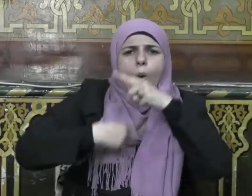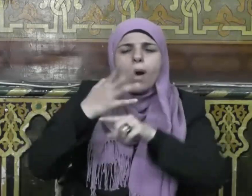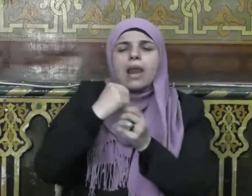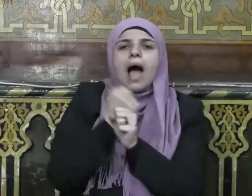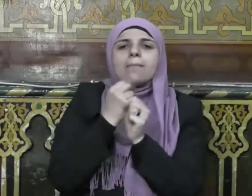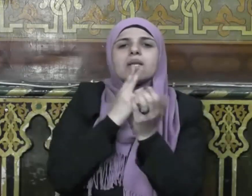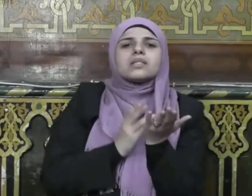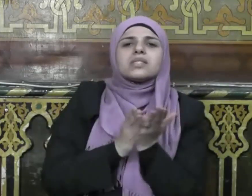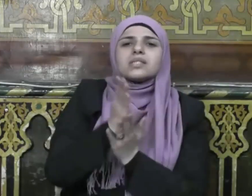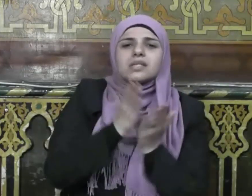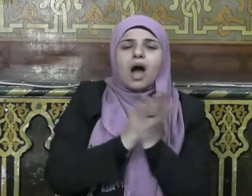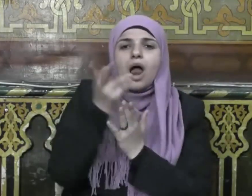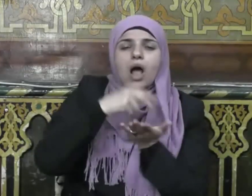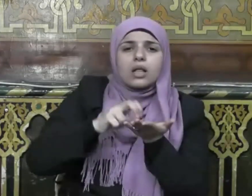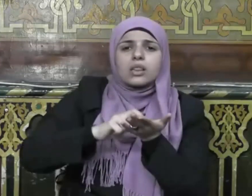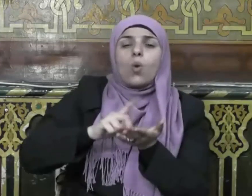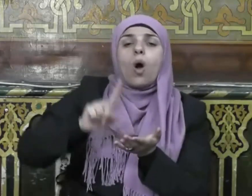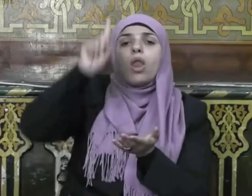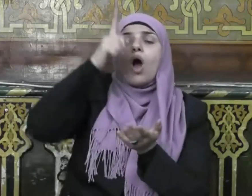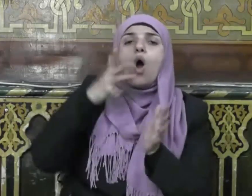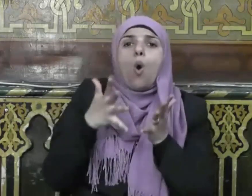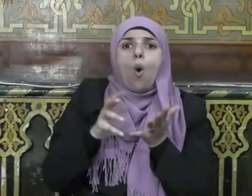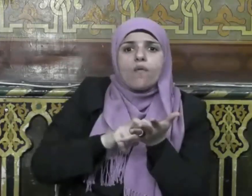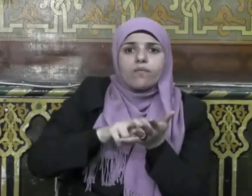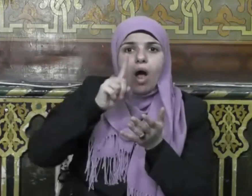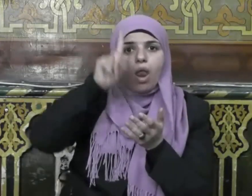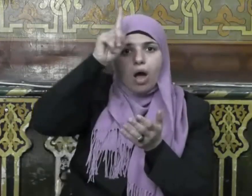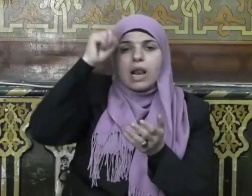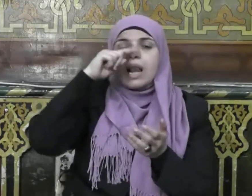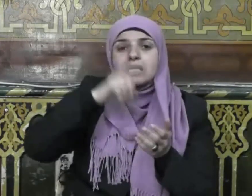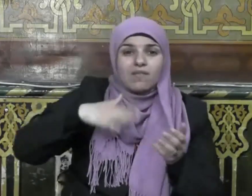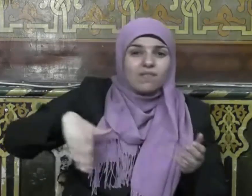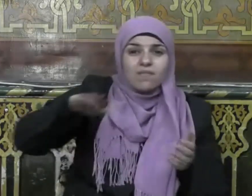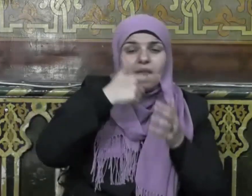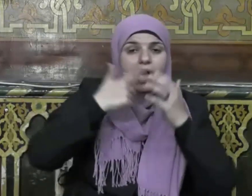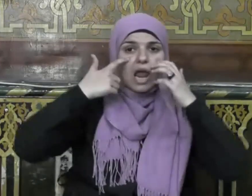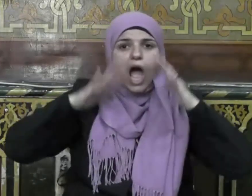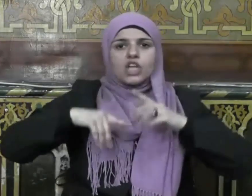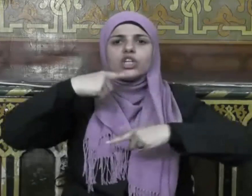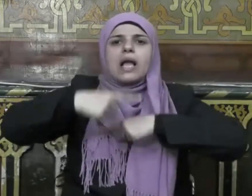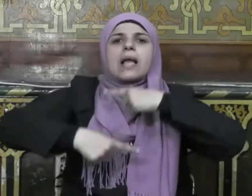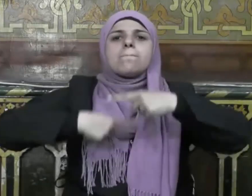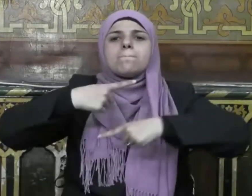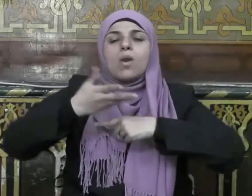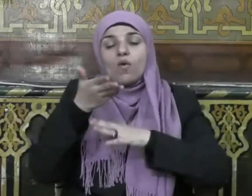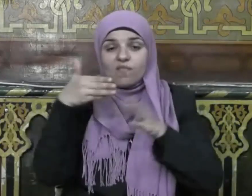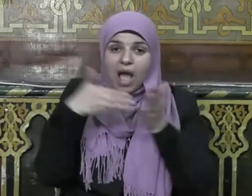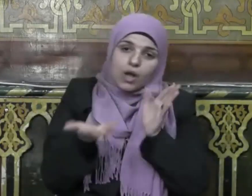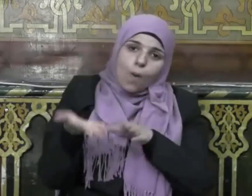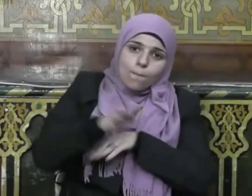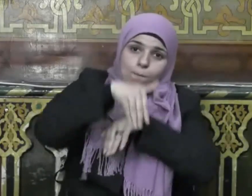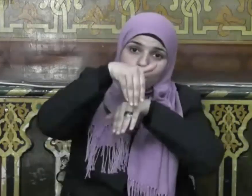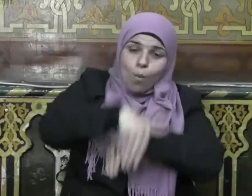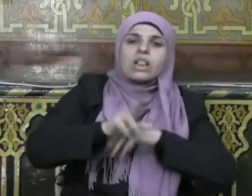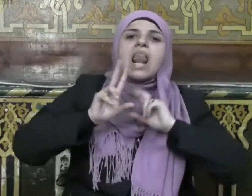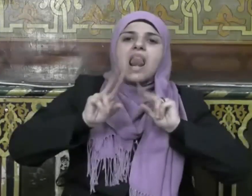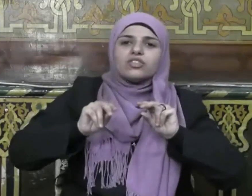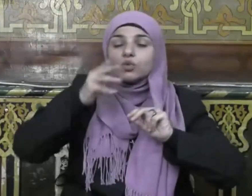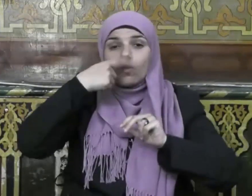الصالحة وتقواكم لله حق تقاته لتعيشوا على ذلك وتموتوا عليه وتبعثوا